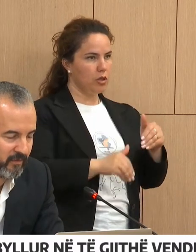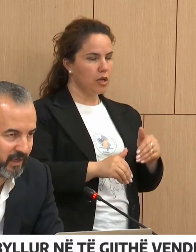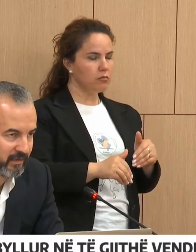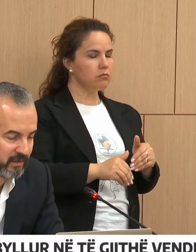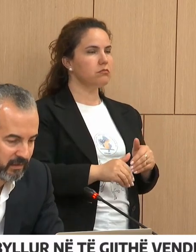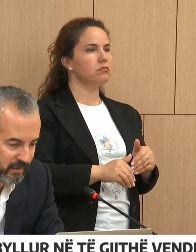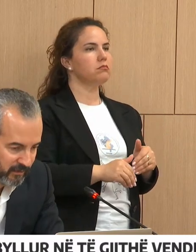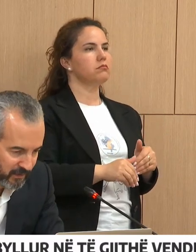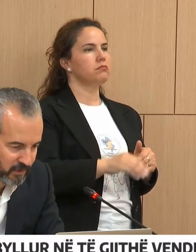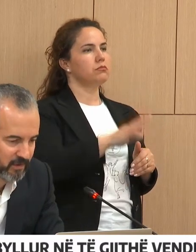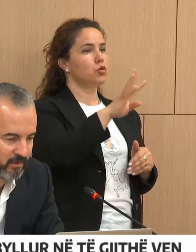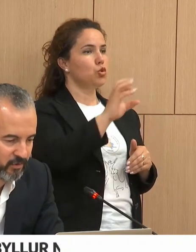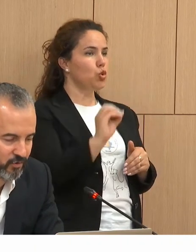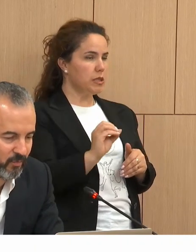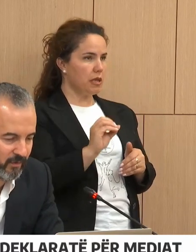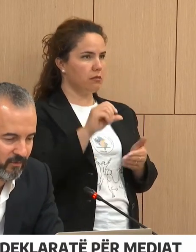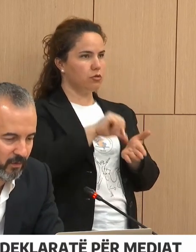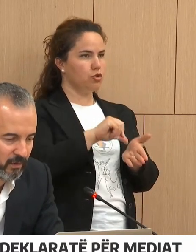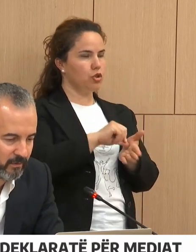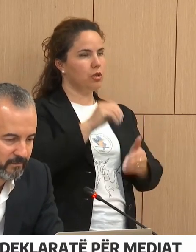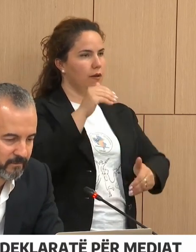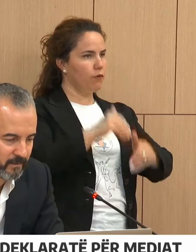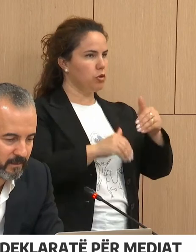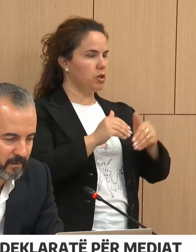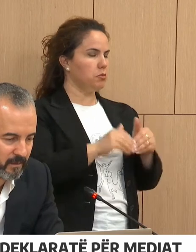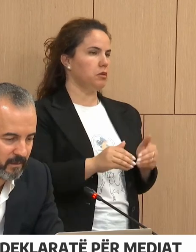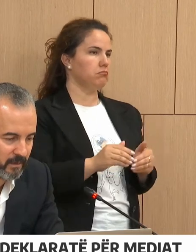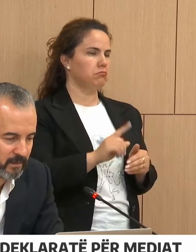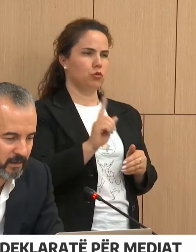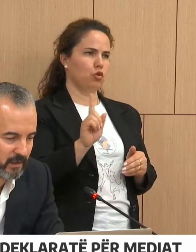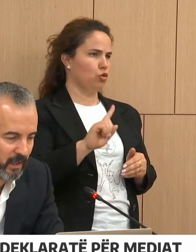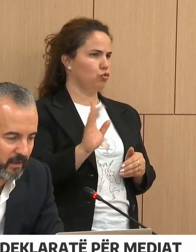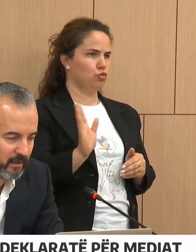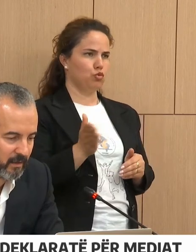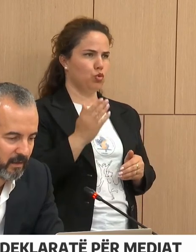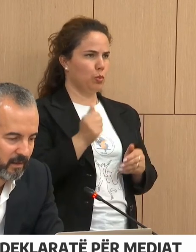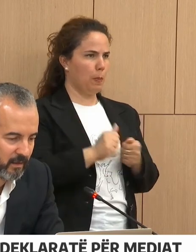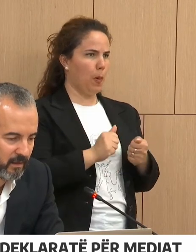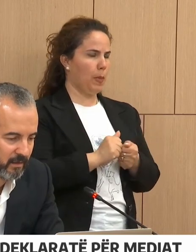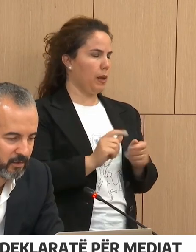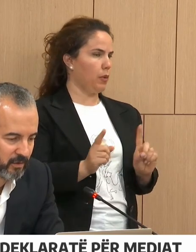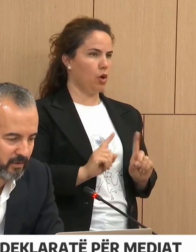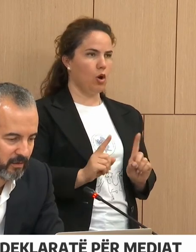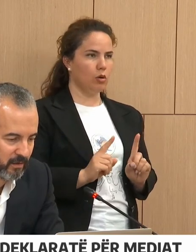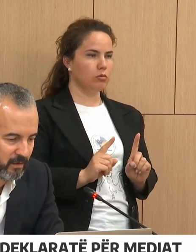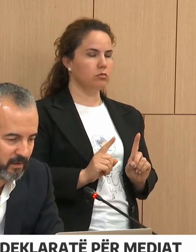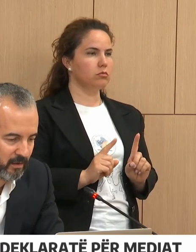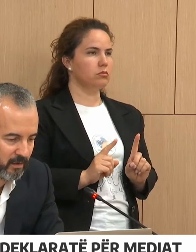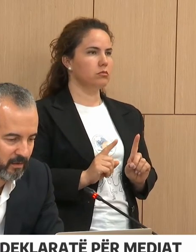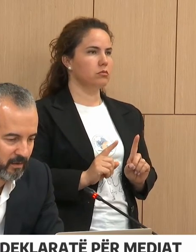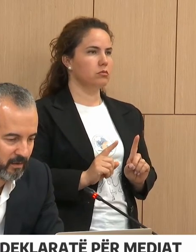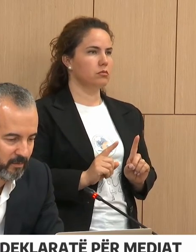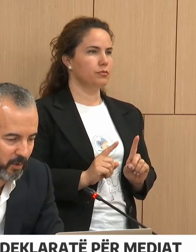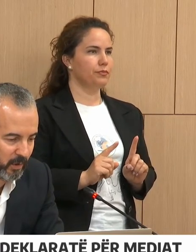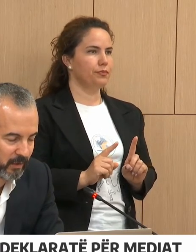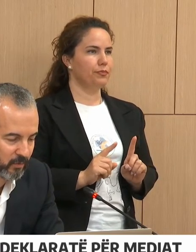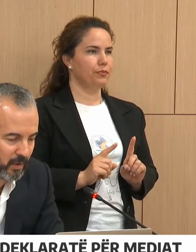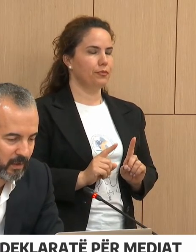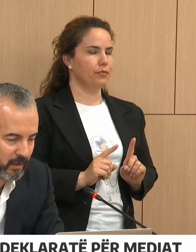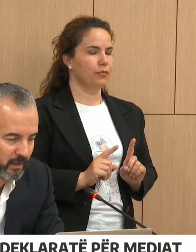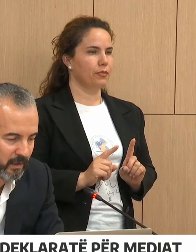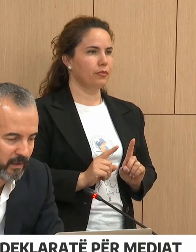significativisht shumë i voglë, se sa është